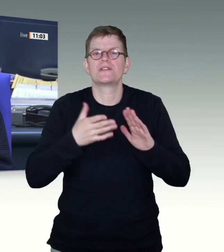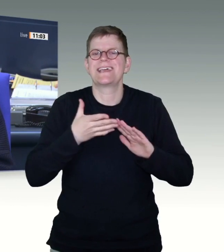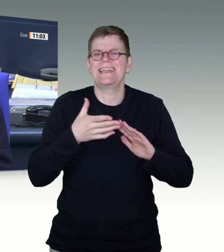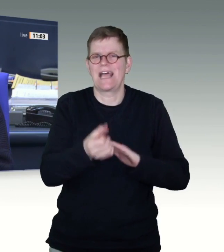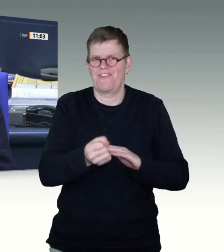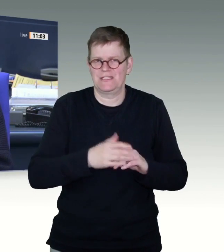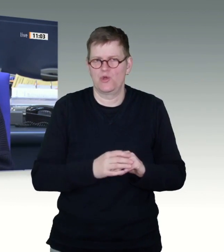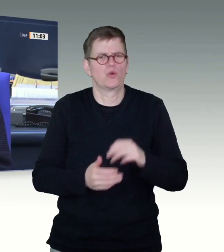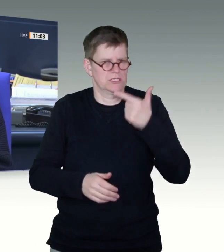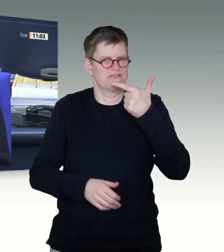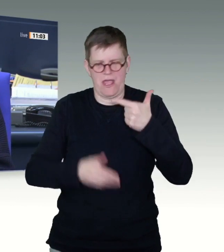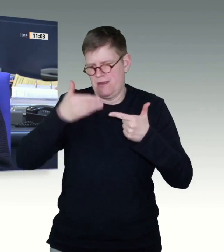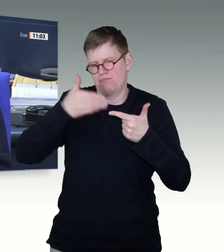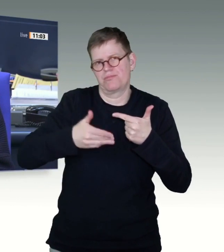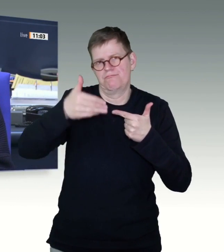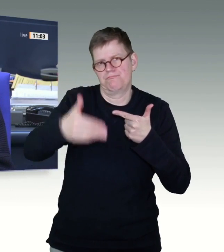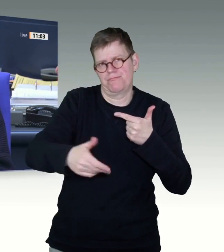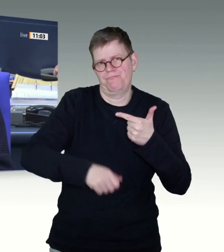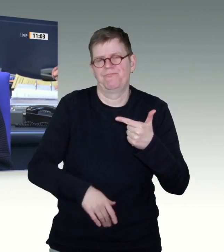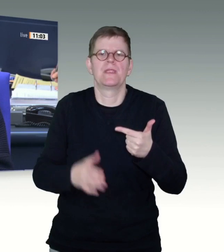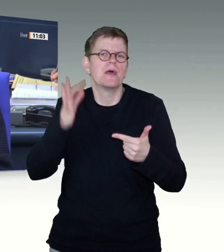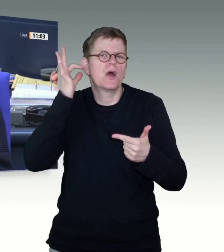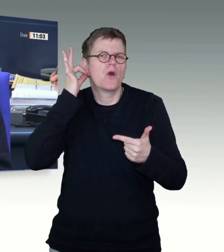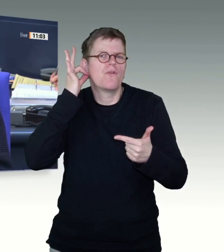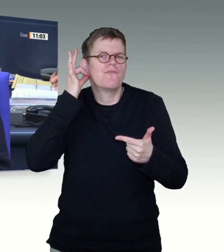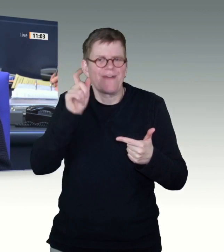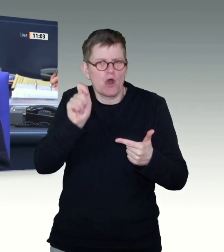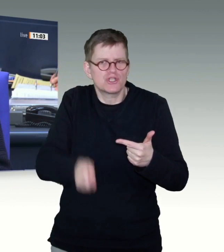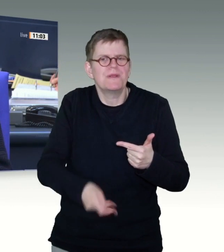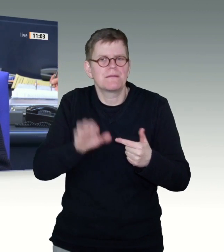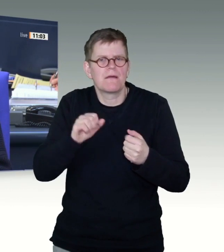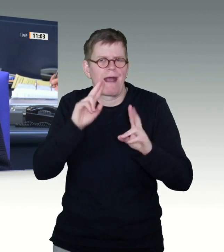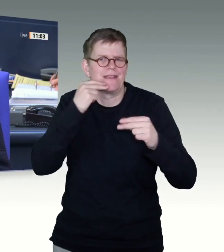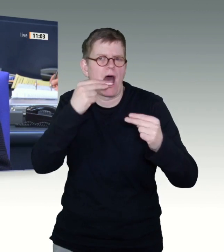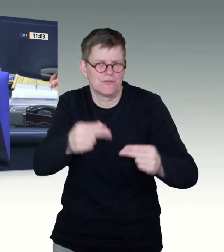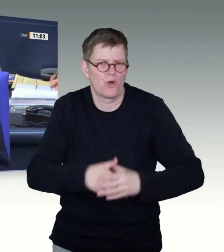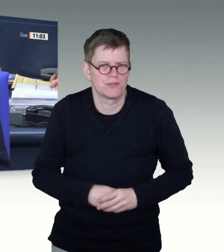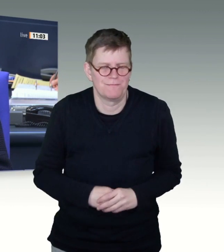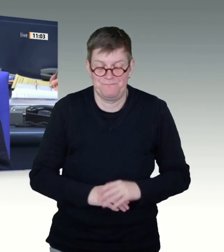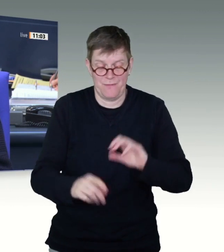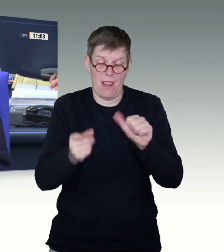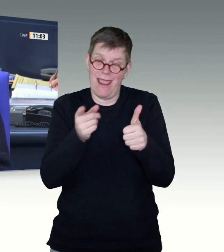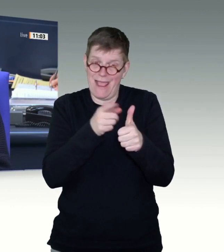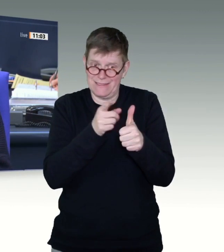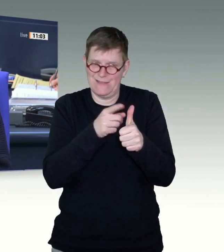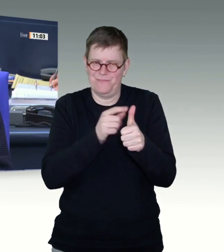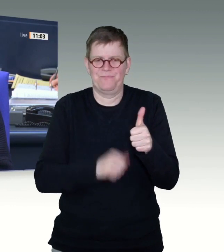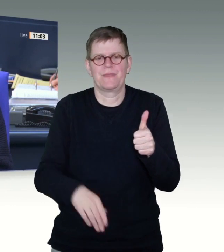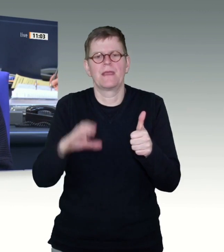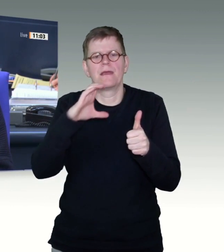darauf antworten, mit ein bisschen länger Zeit. Zuerst die erste Kurzintervention, Christine Aschenberg-Mugnus. Vielen Dank,